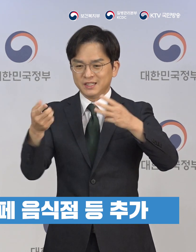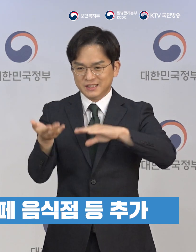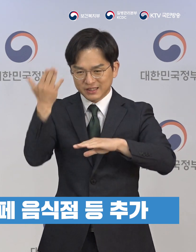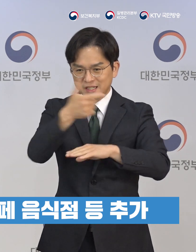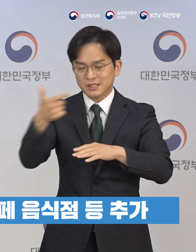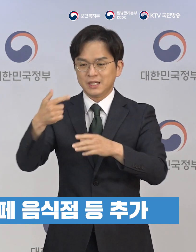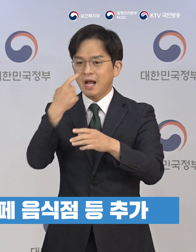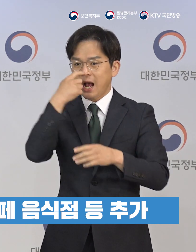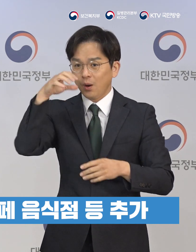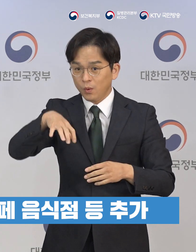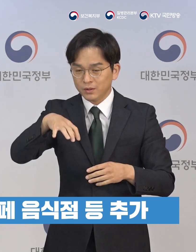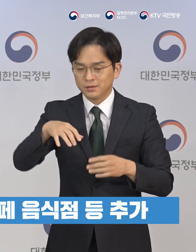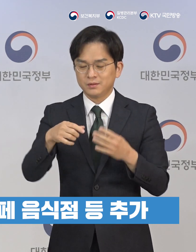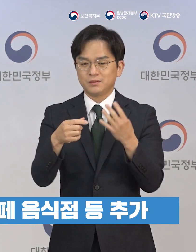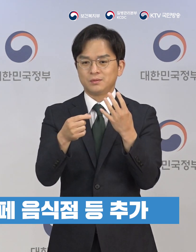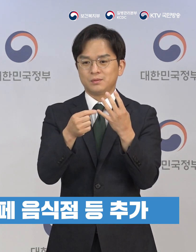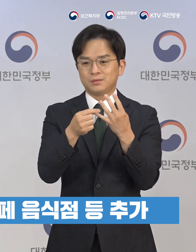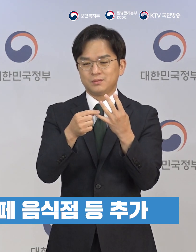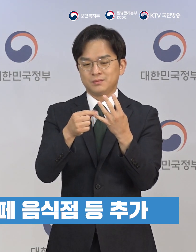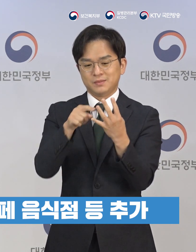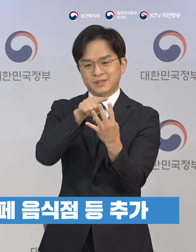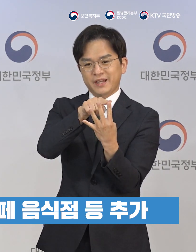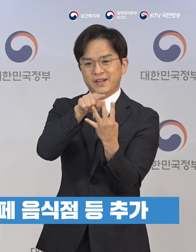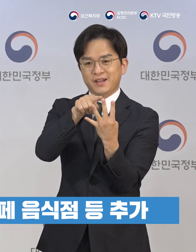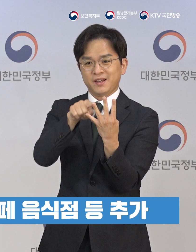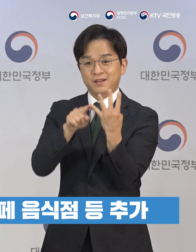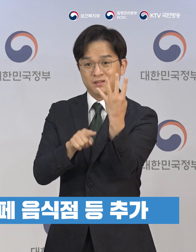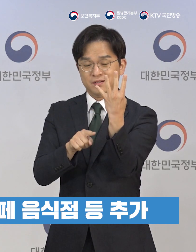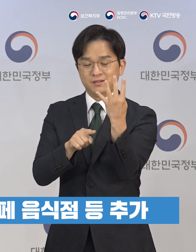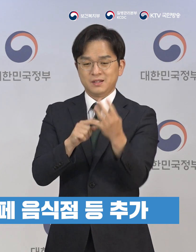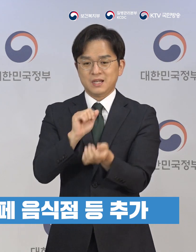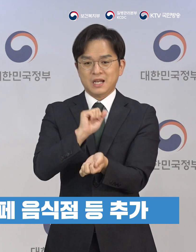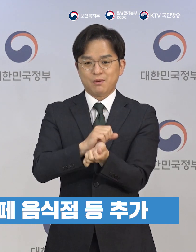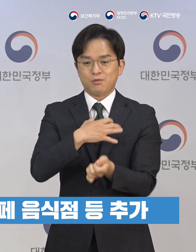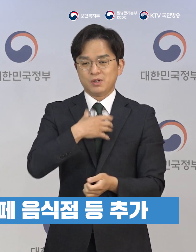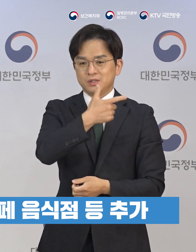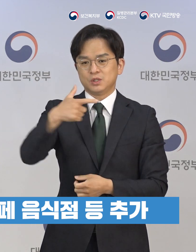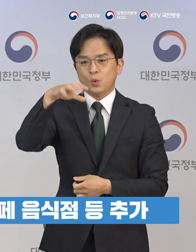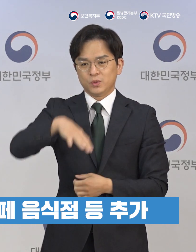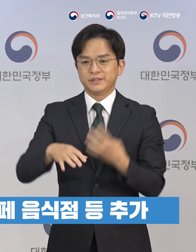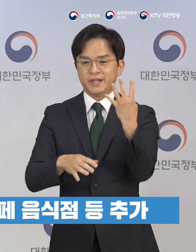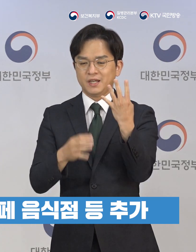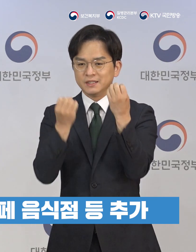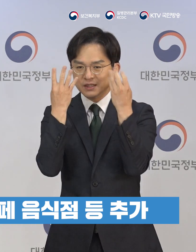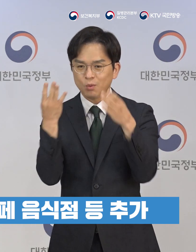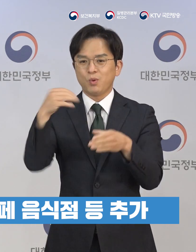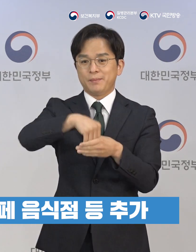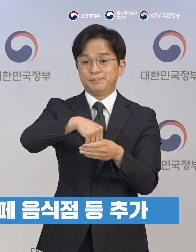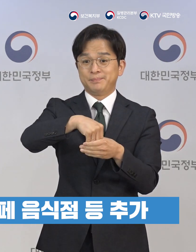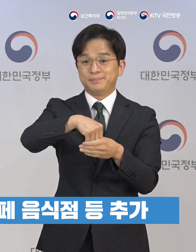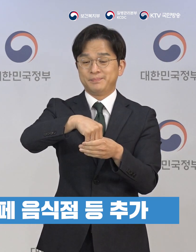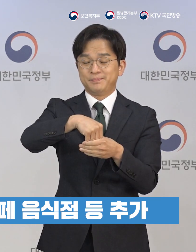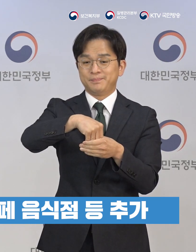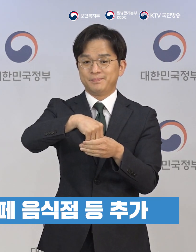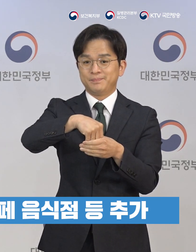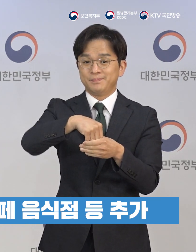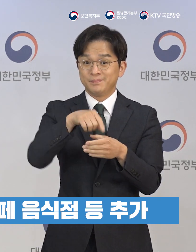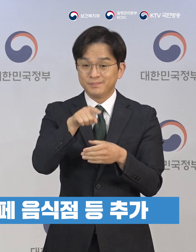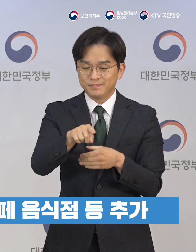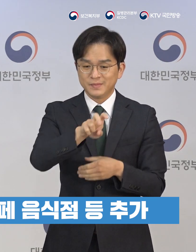300인 이상 대응 학원, 비페음식증 등 4개 시설이 고위험 시설로